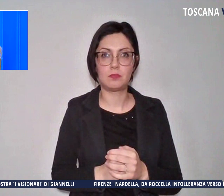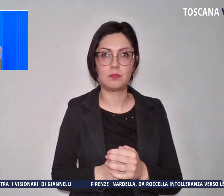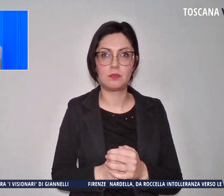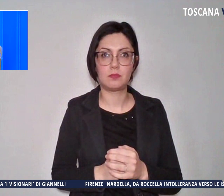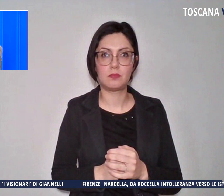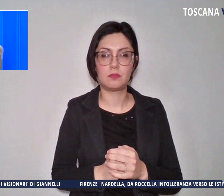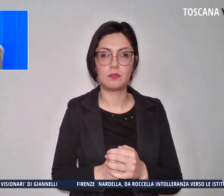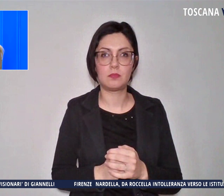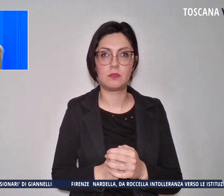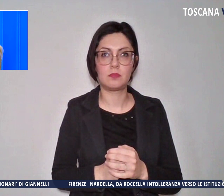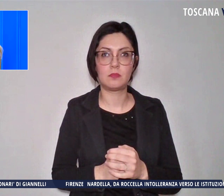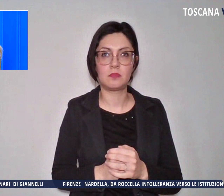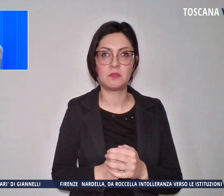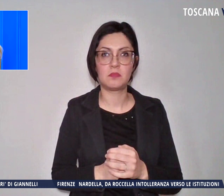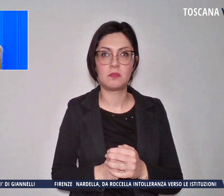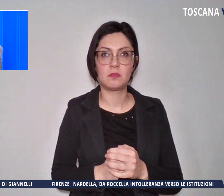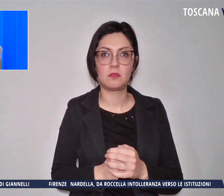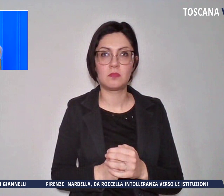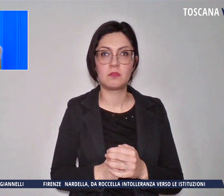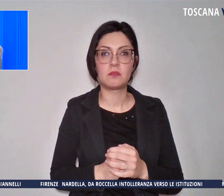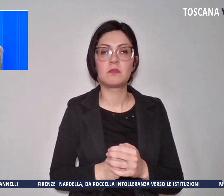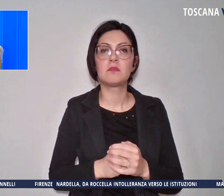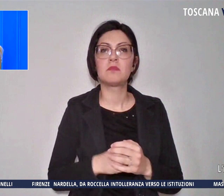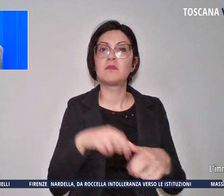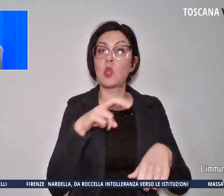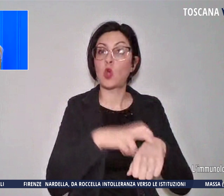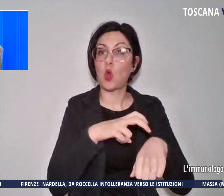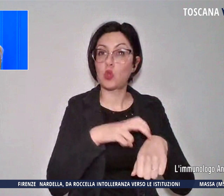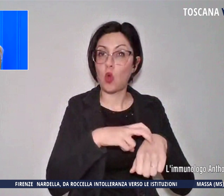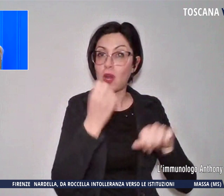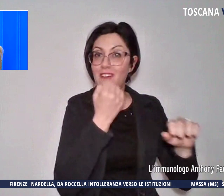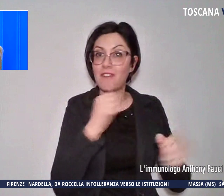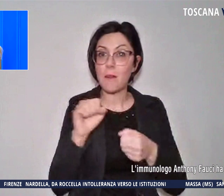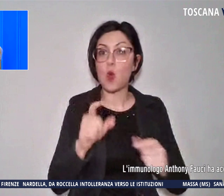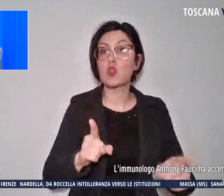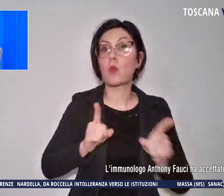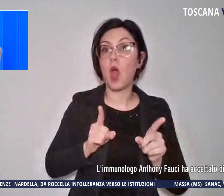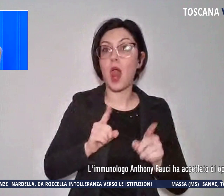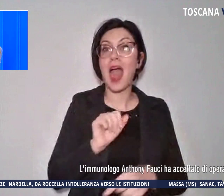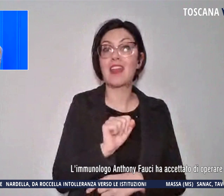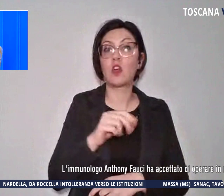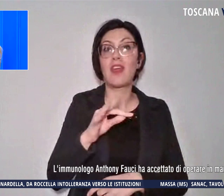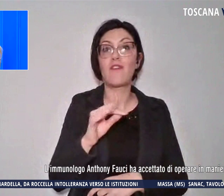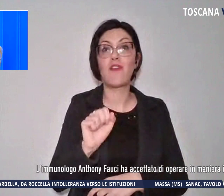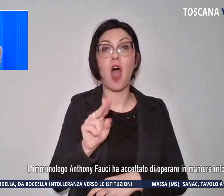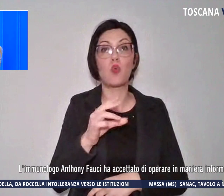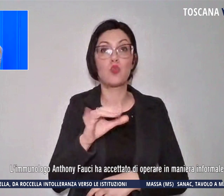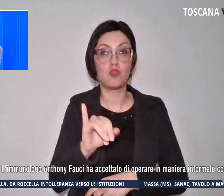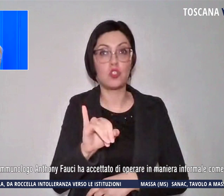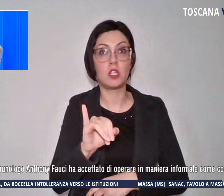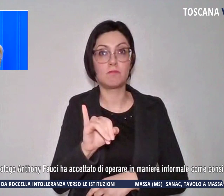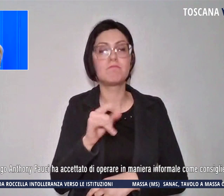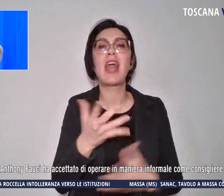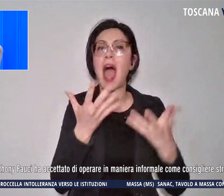L'immunologo, il famoso immunologo Anthony Fauci, ha accettato di